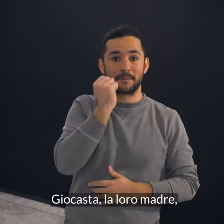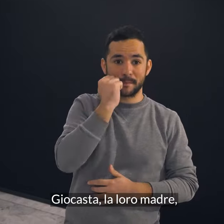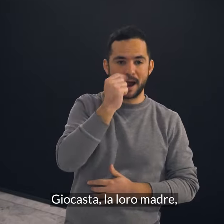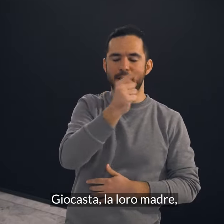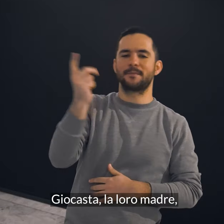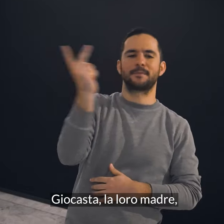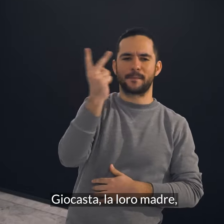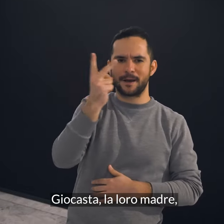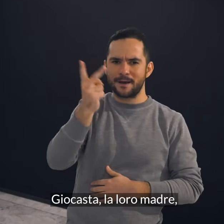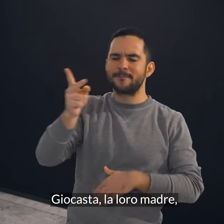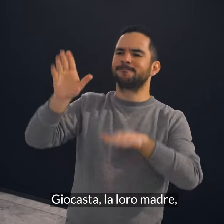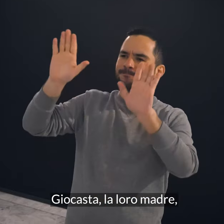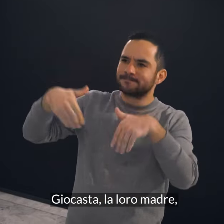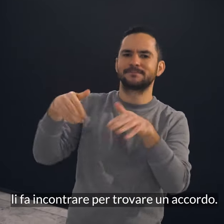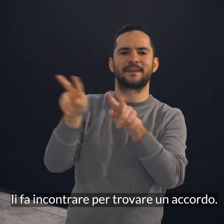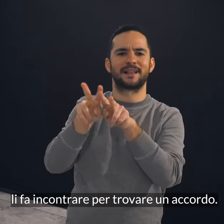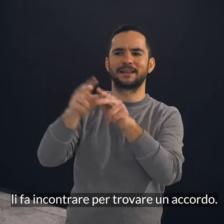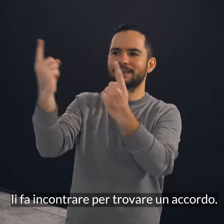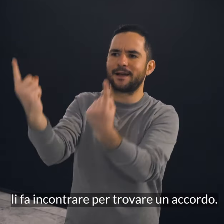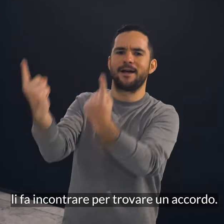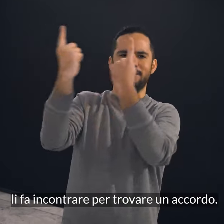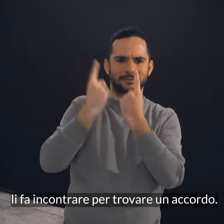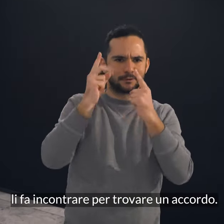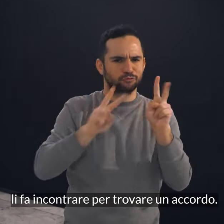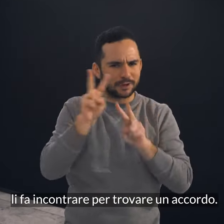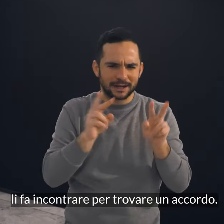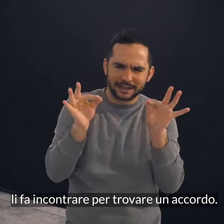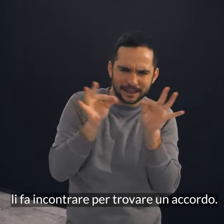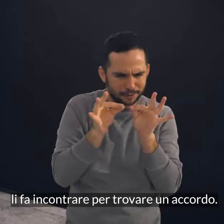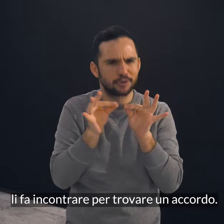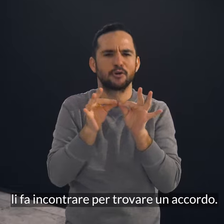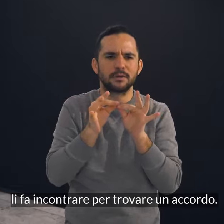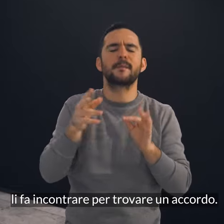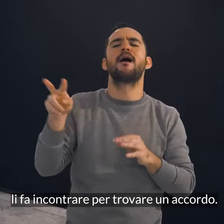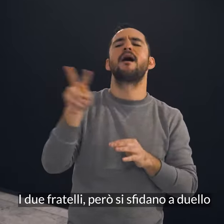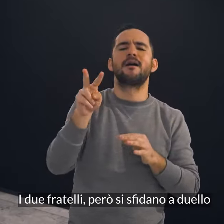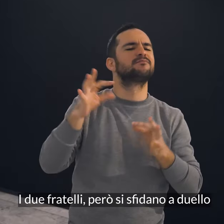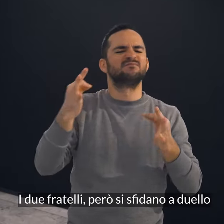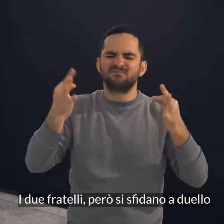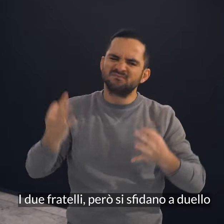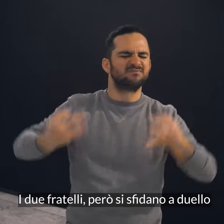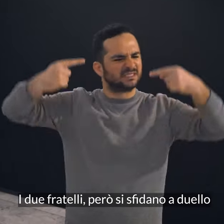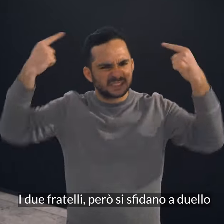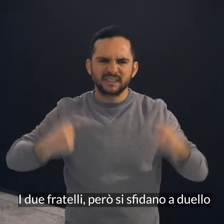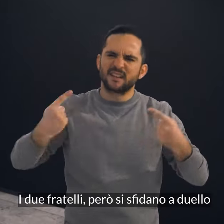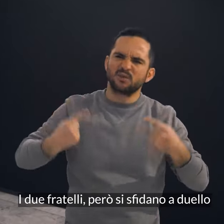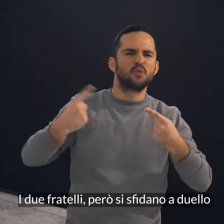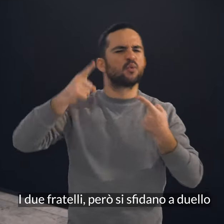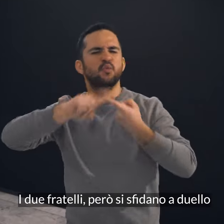Giocasta, la loro madre, li fa incontrare per trovare un accordo. I due fratelli, però, si sfidano a